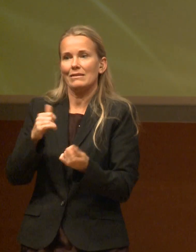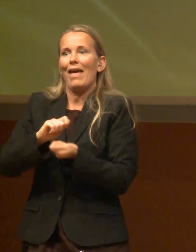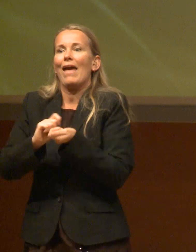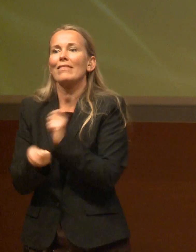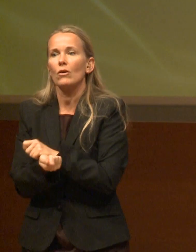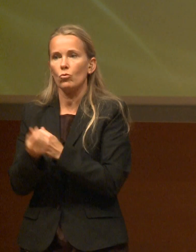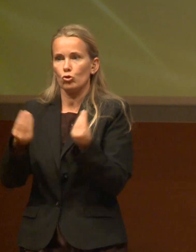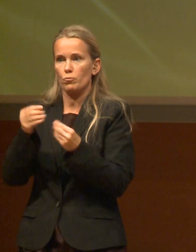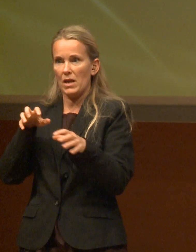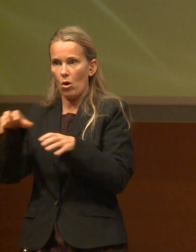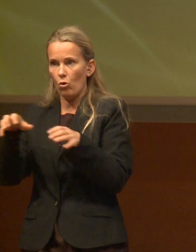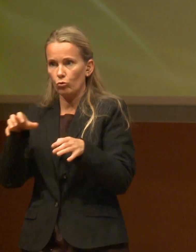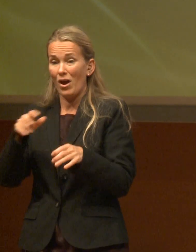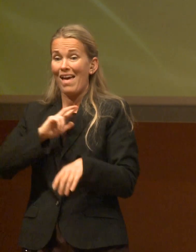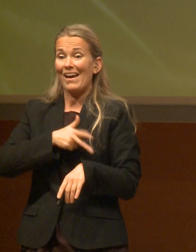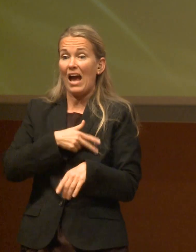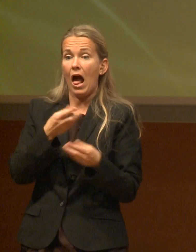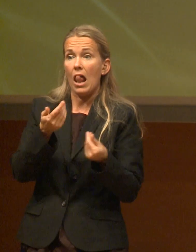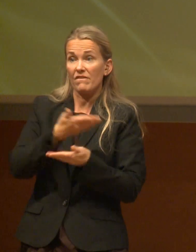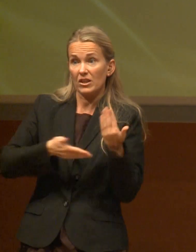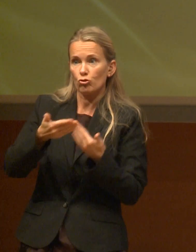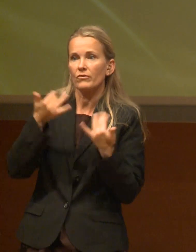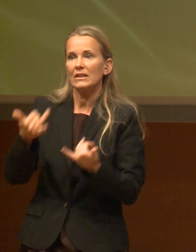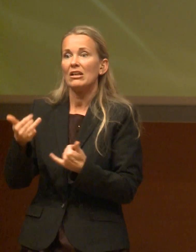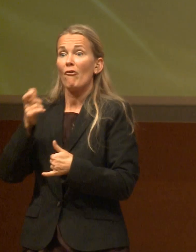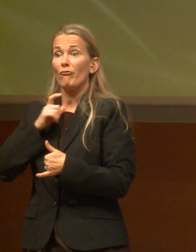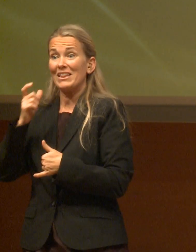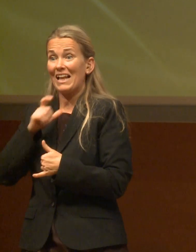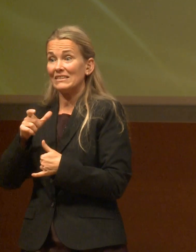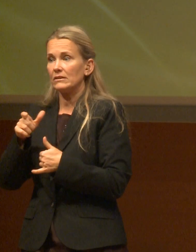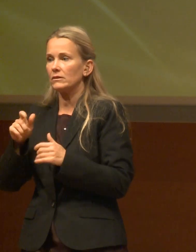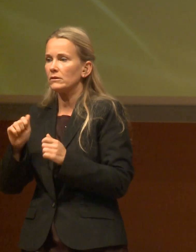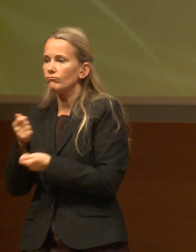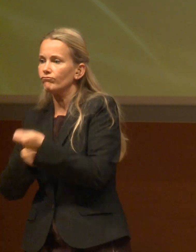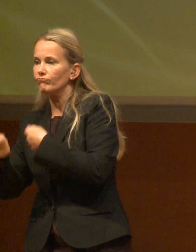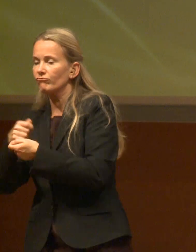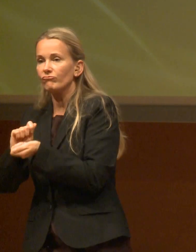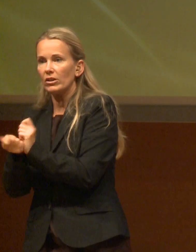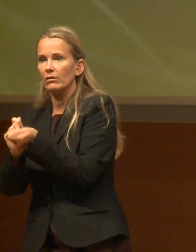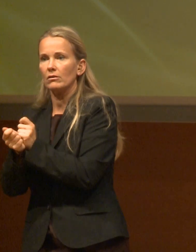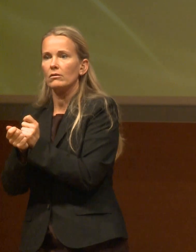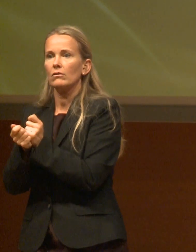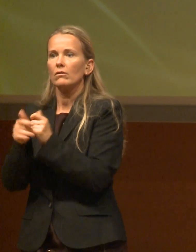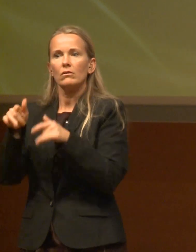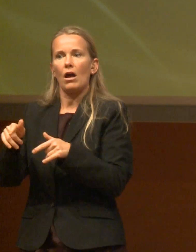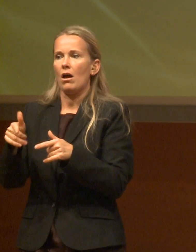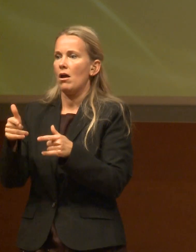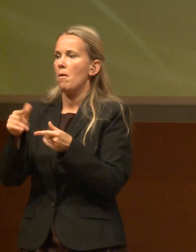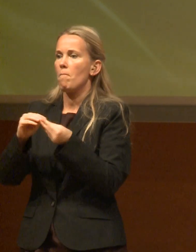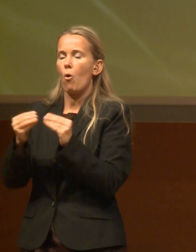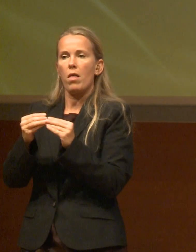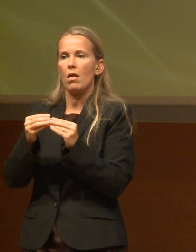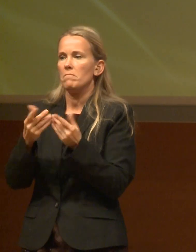Spielanordnung, sich von realwirtschaftlichen zu finanzwirtschaftlichen Aktivitäten verlagert, entsteht ein unlösbares